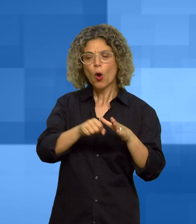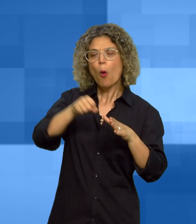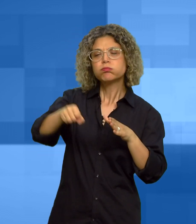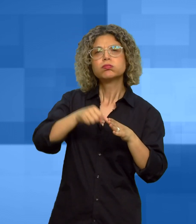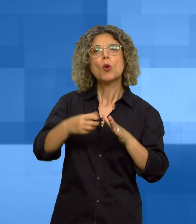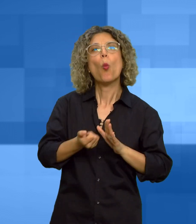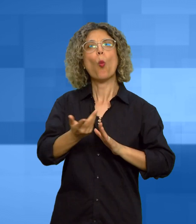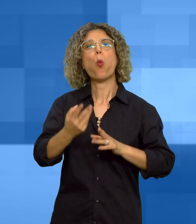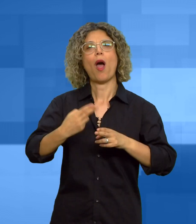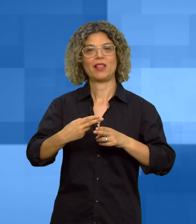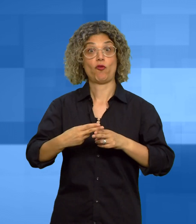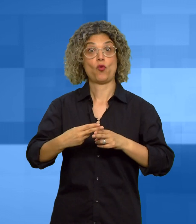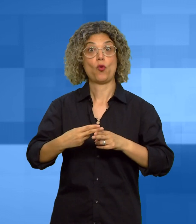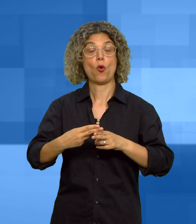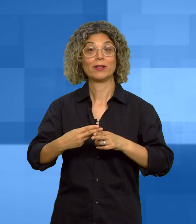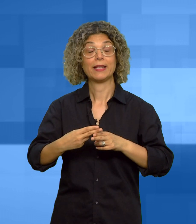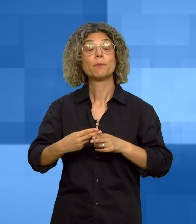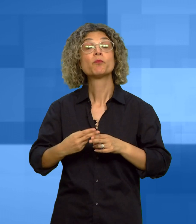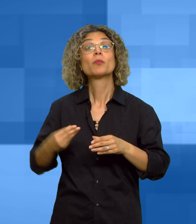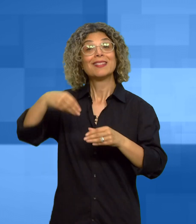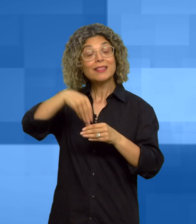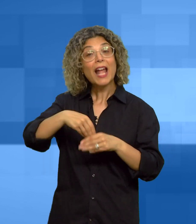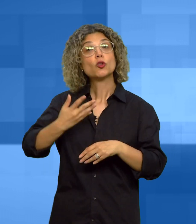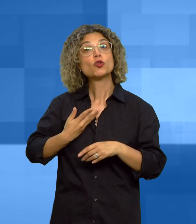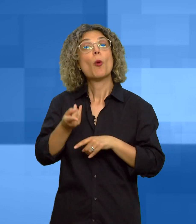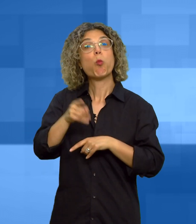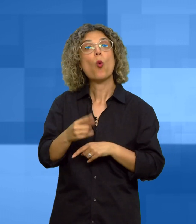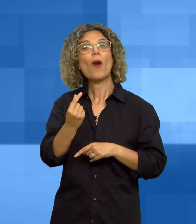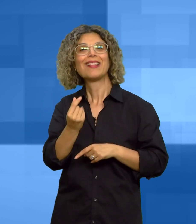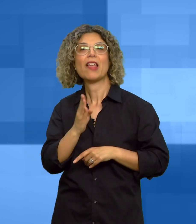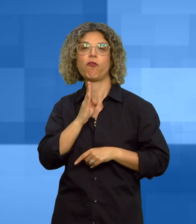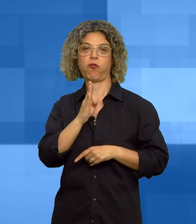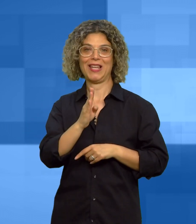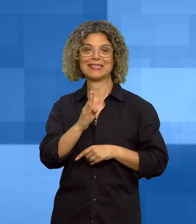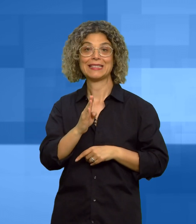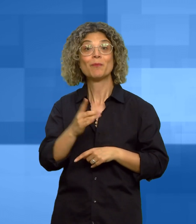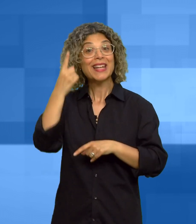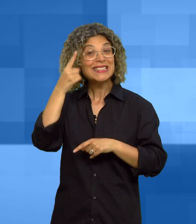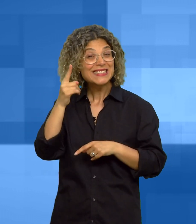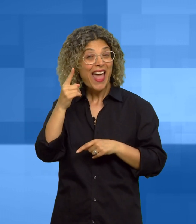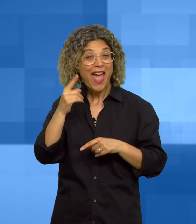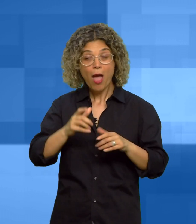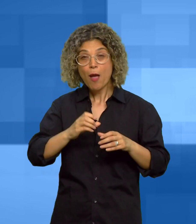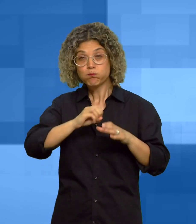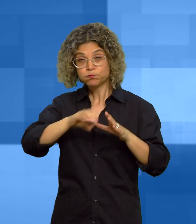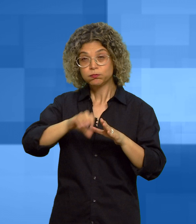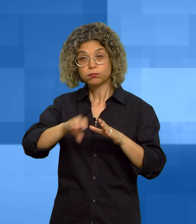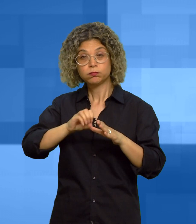del secco e ci sarà comunque una parte fissa e per ogni svuotamento aggiuntivo del mastello